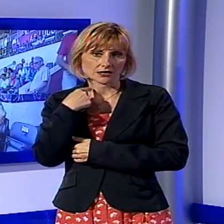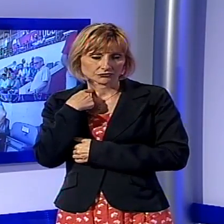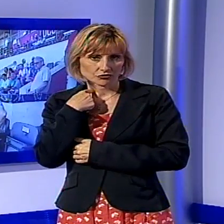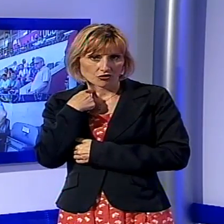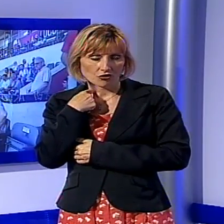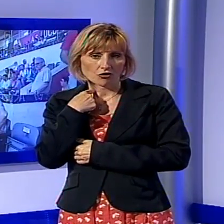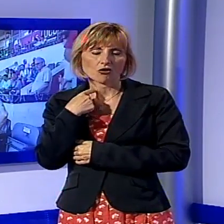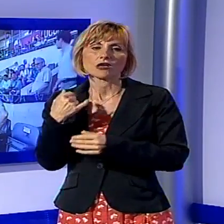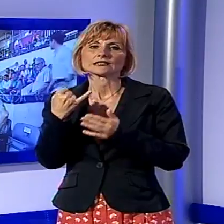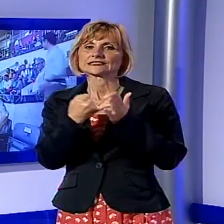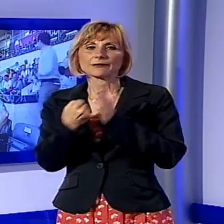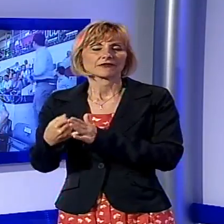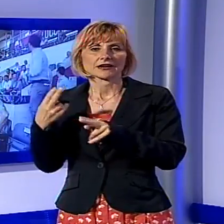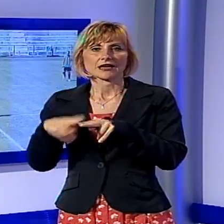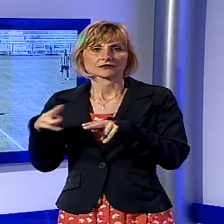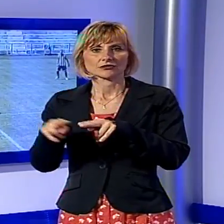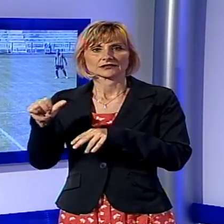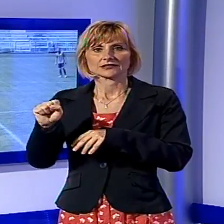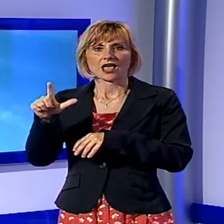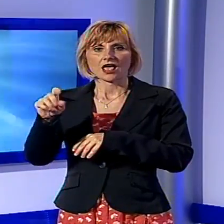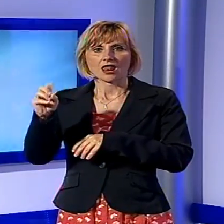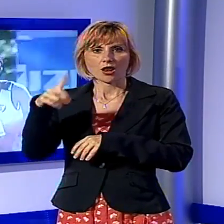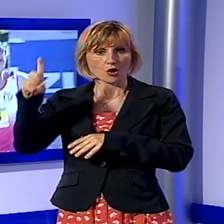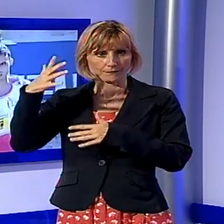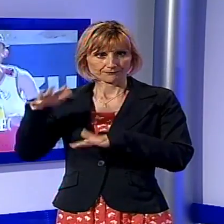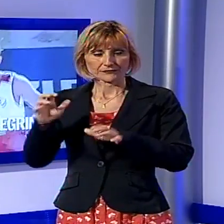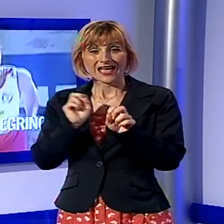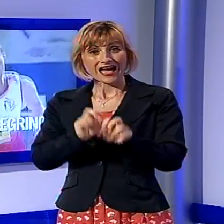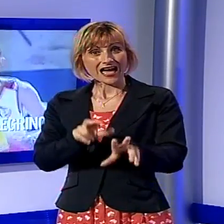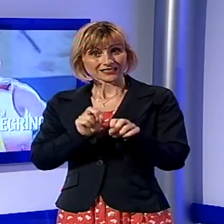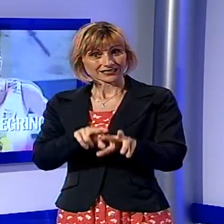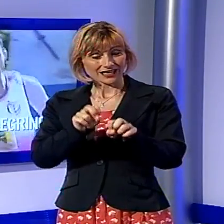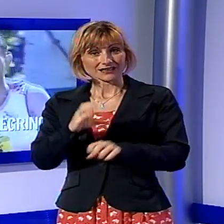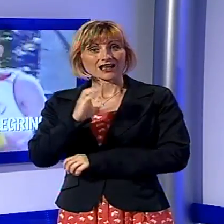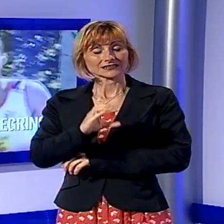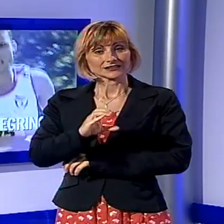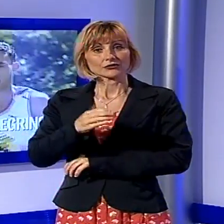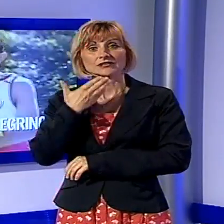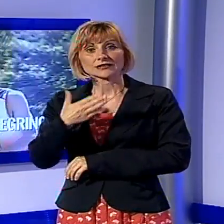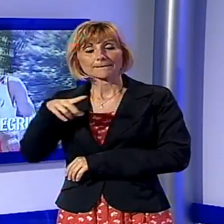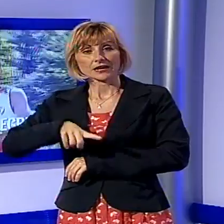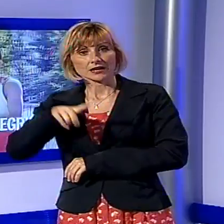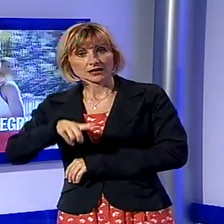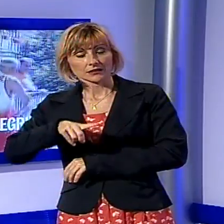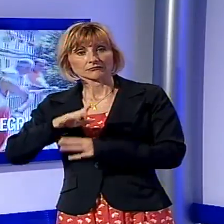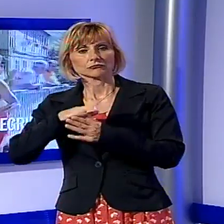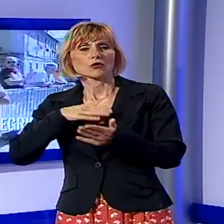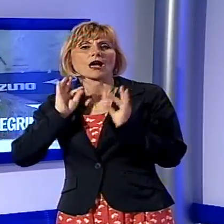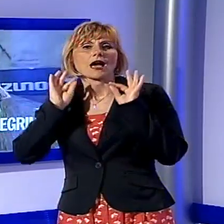semifinale nazionale di Salò. L'atletica Castiglione e San Pellegrino ha fatto 13, si profila una gara di